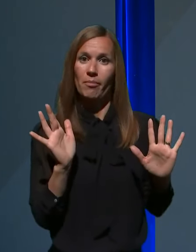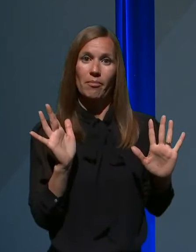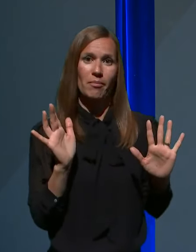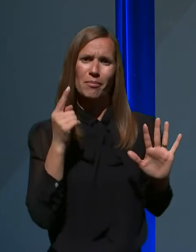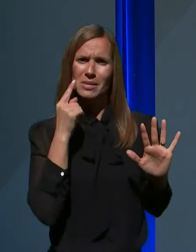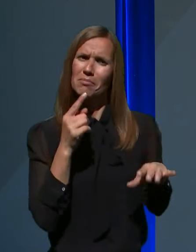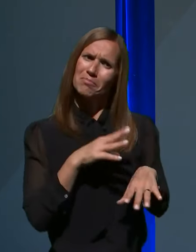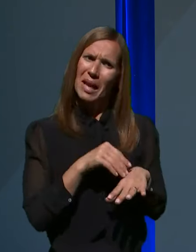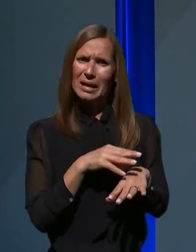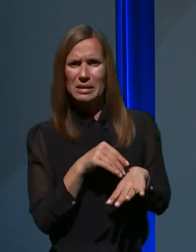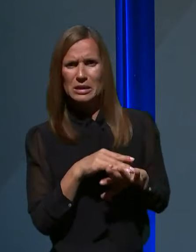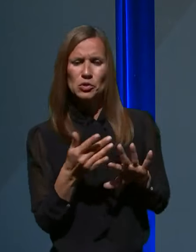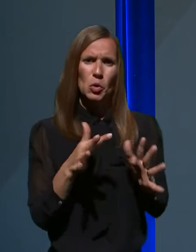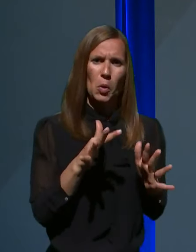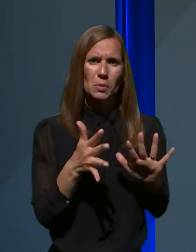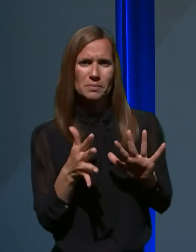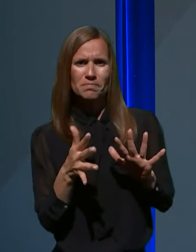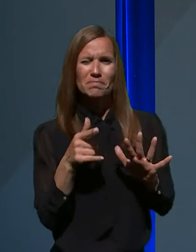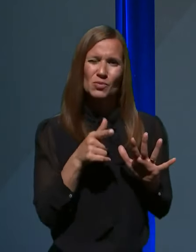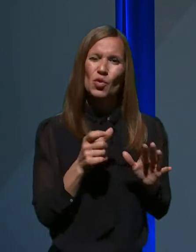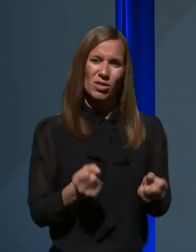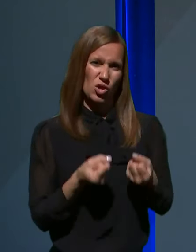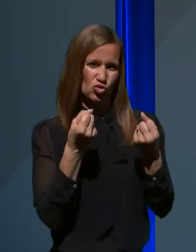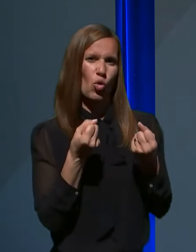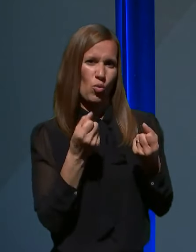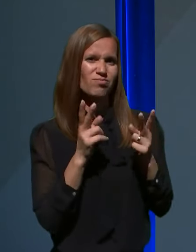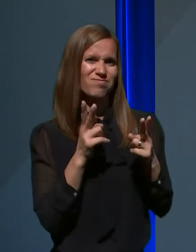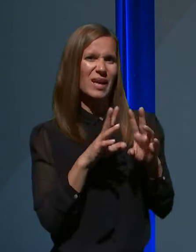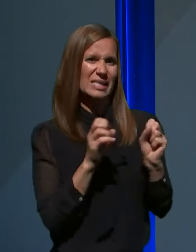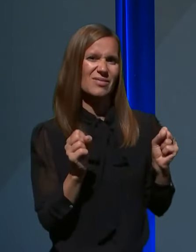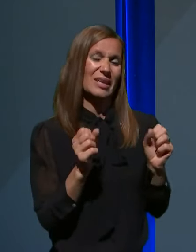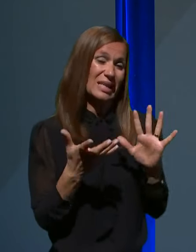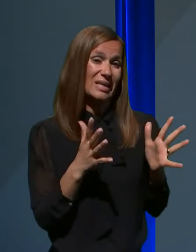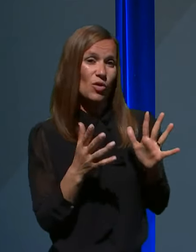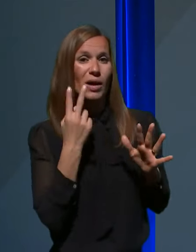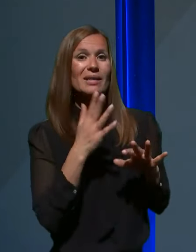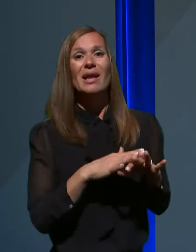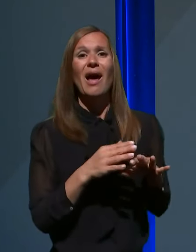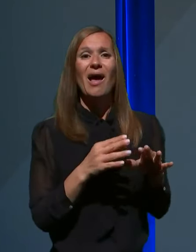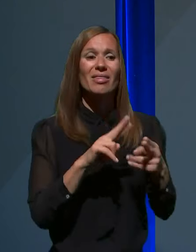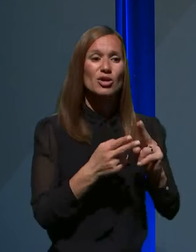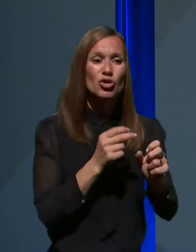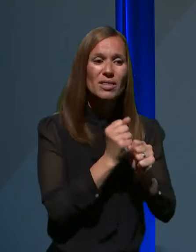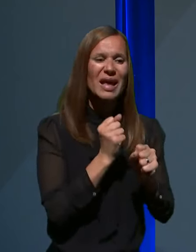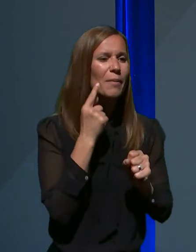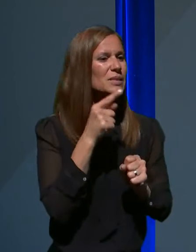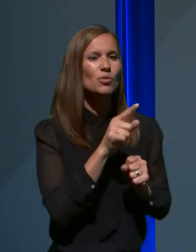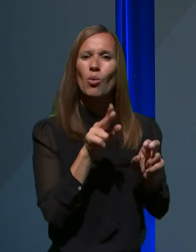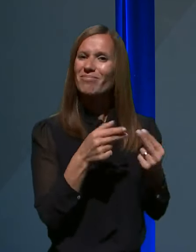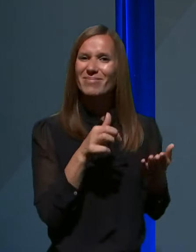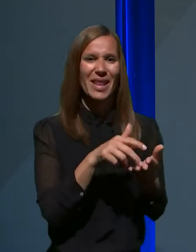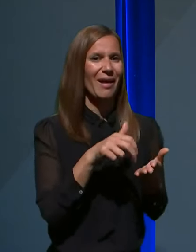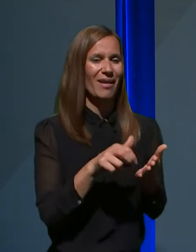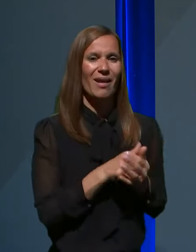praktično to verjetno ni čisto izvedljivo. Glede na naravo dela in način dela, mislim, da to ne bo šlo. Lahko pa